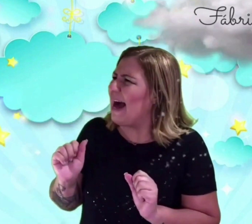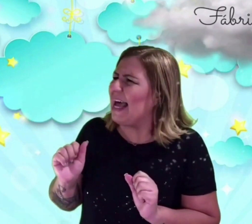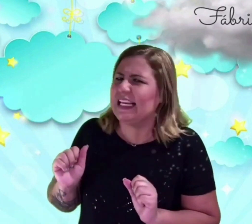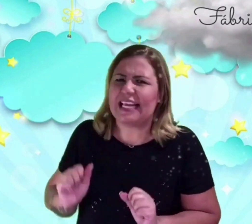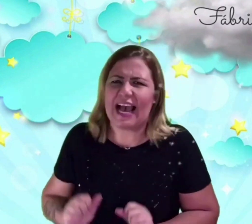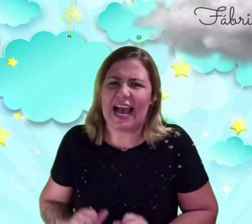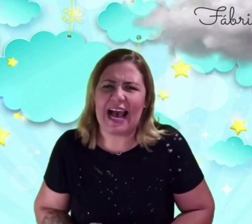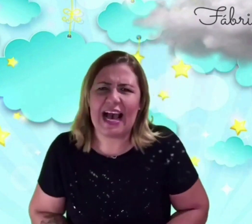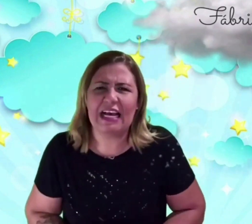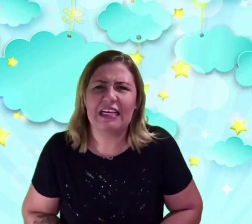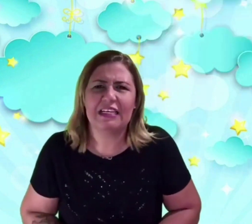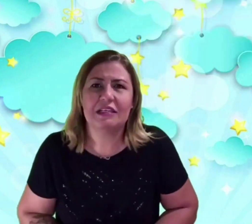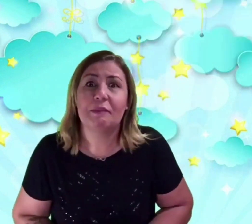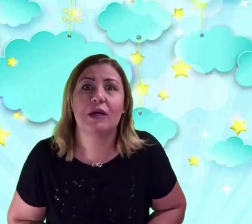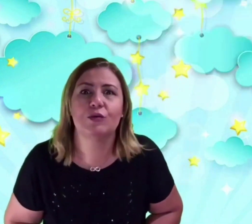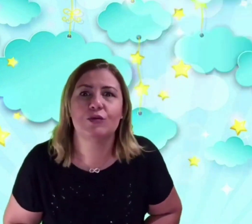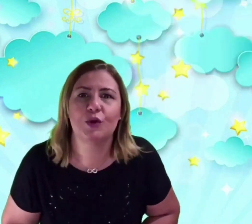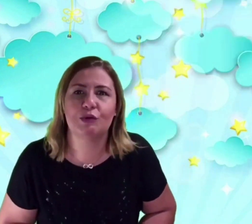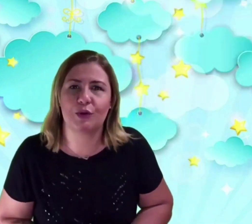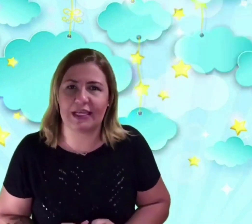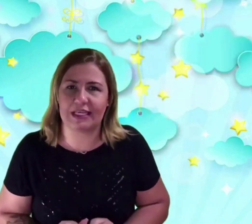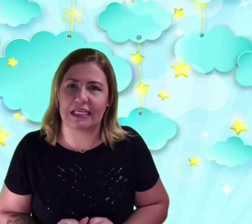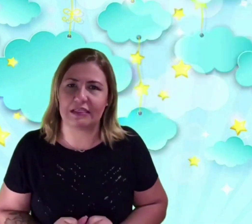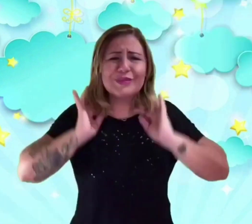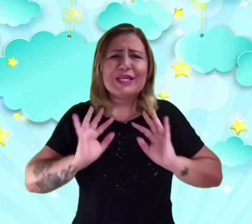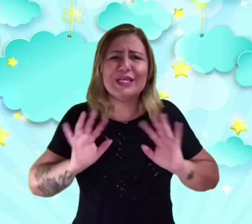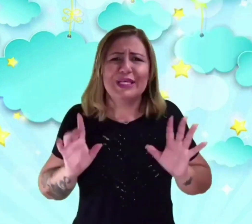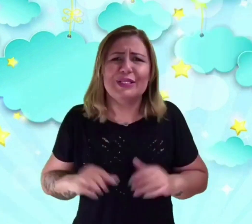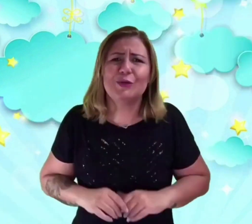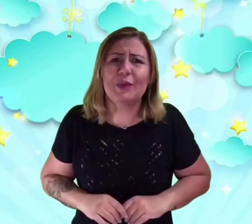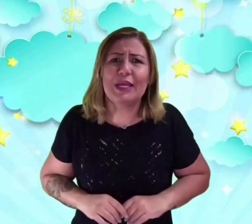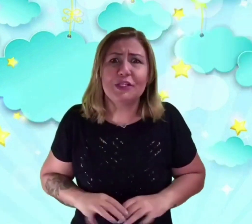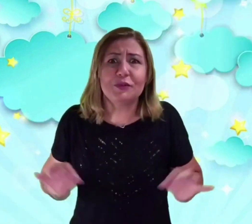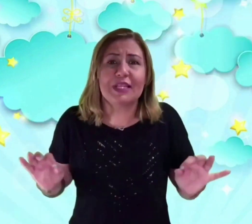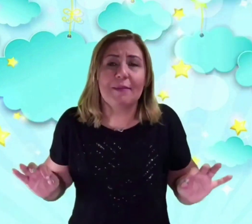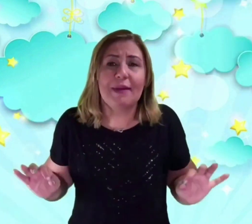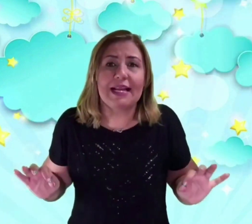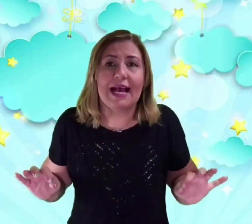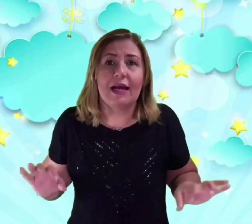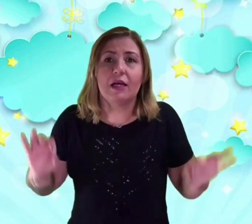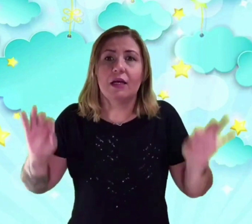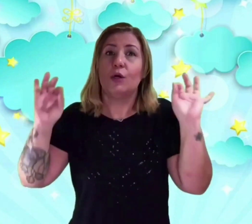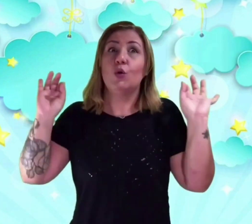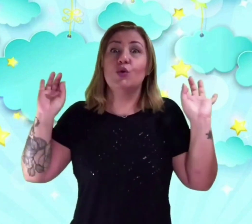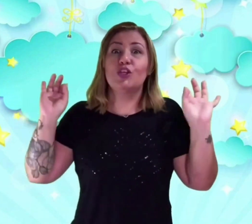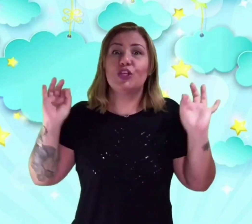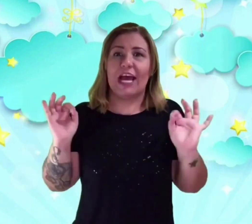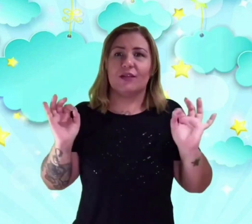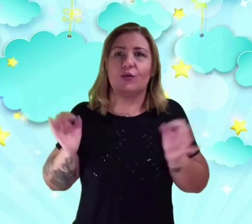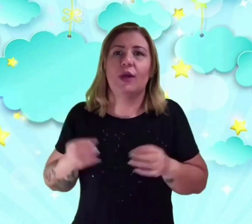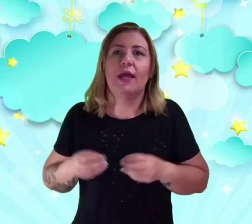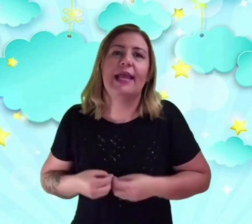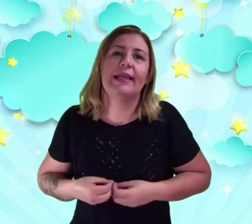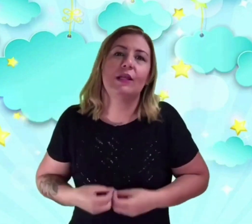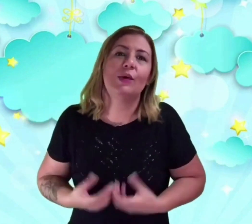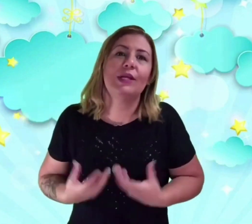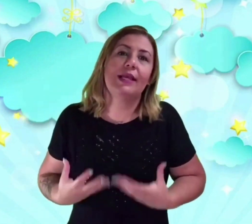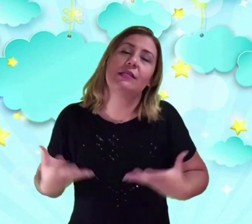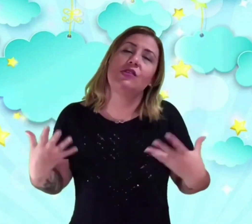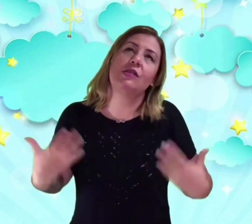Trabalhar? Trabalhar? Perguntou o Joaquim. Isso mesmo, trabalhar. O chato é que a lua quer que as